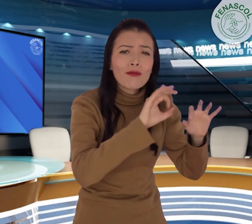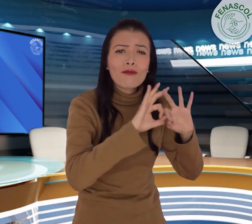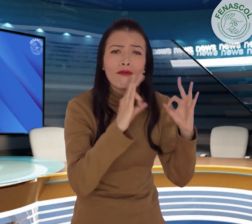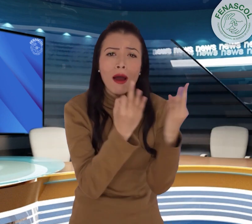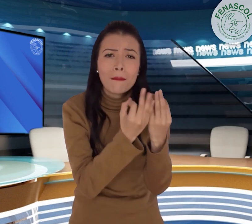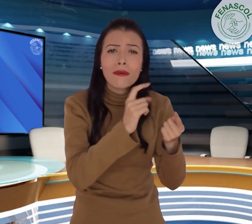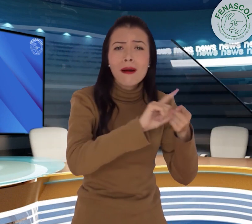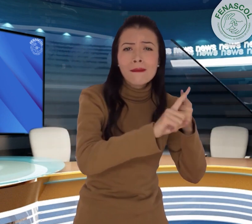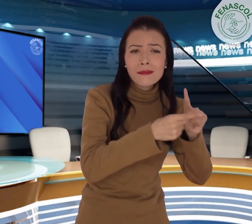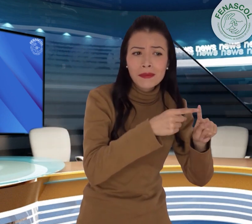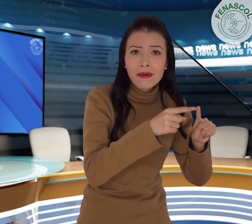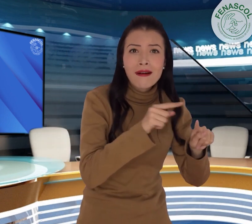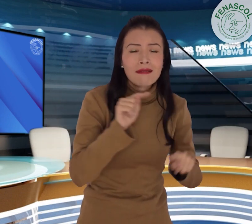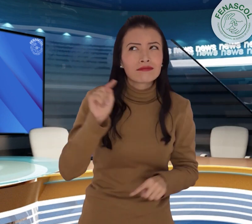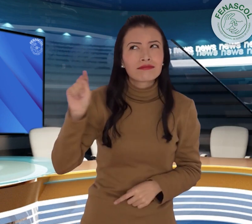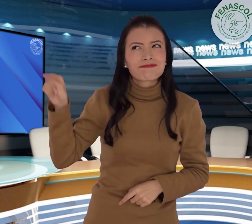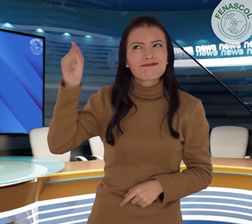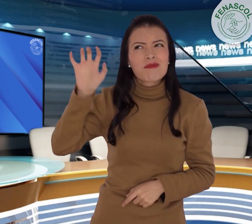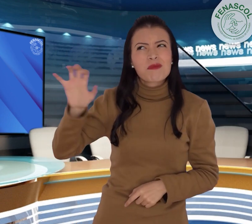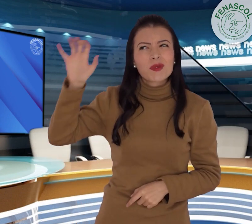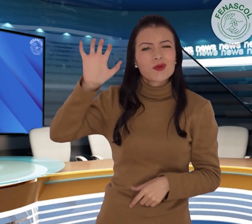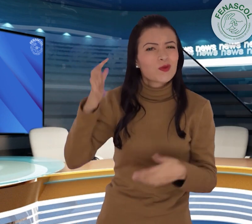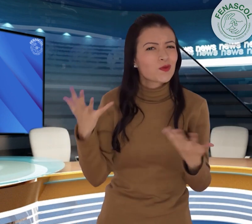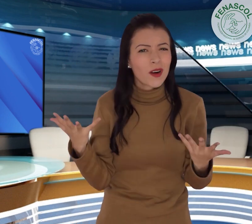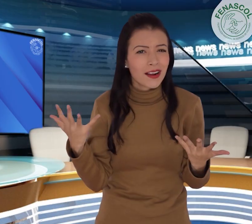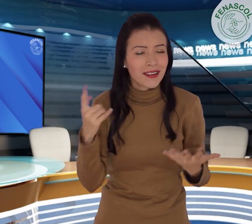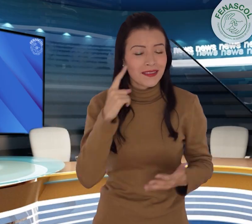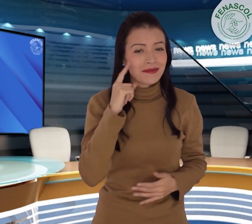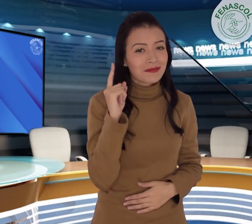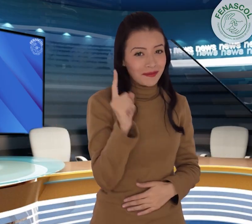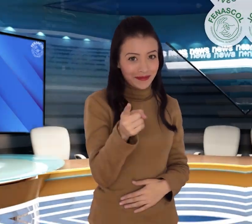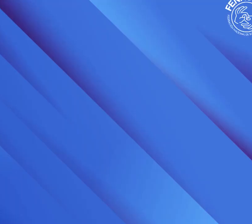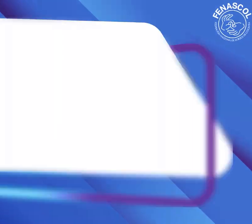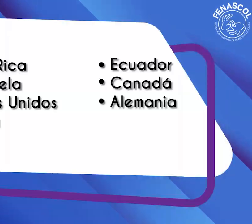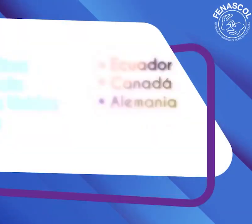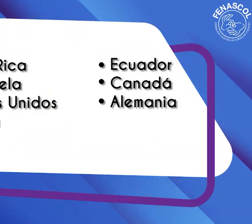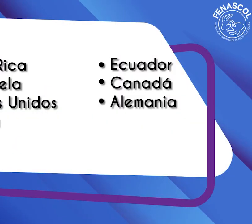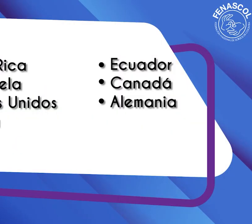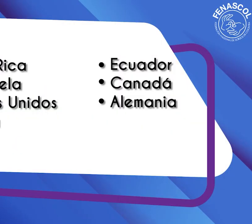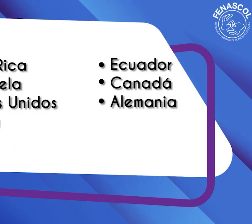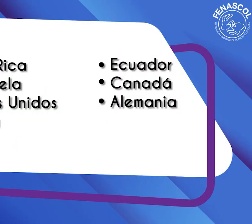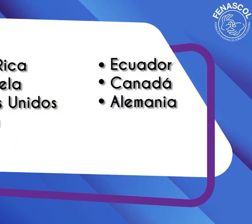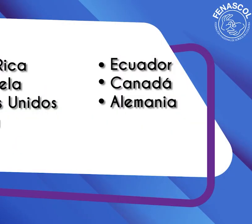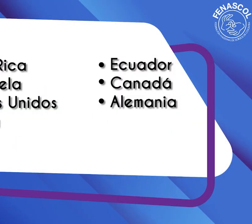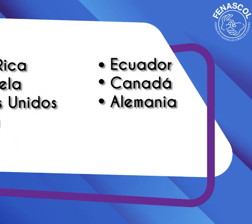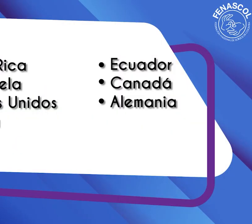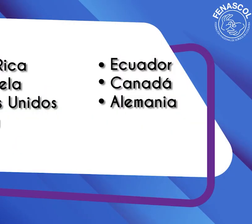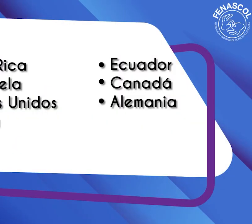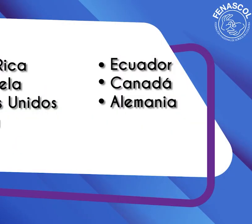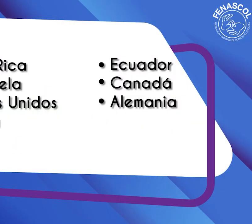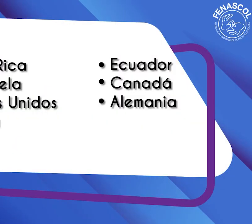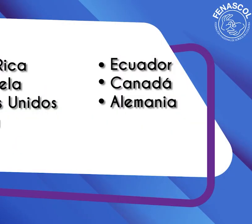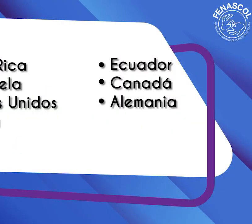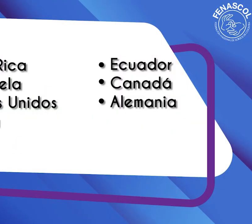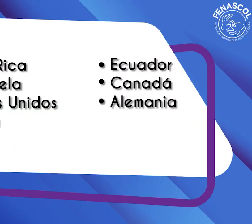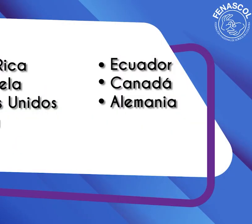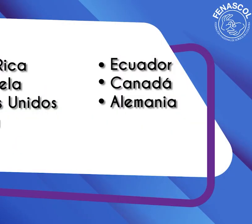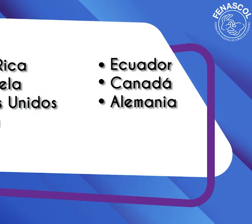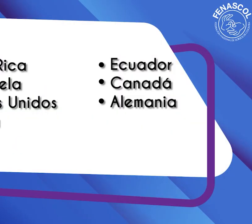familiares y amigos en Colombia. Estos son algunos de ellos. Costa Rica, Venezuela, Estados Unidos, Francia,